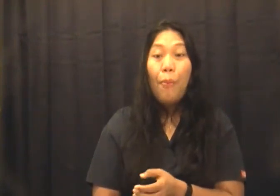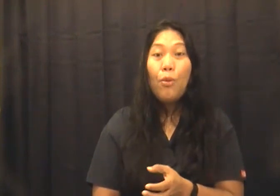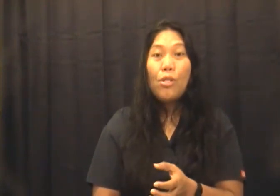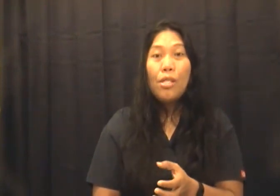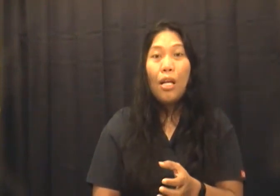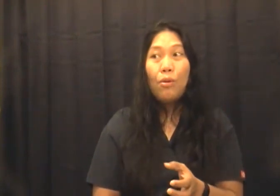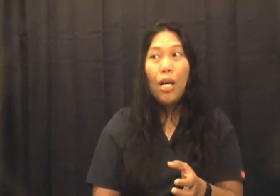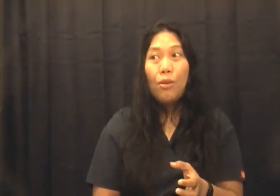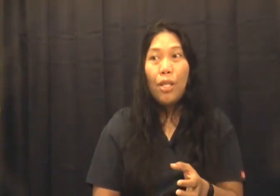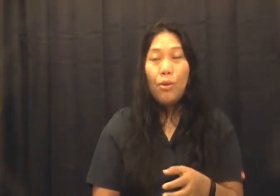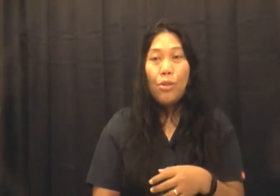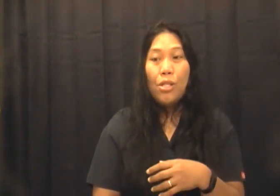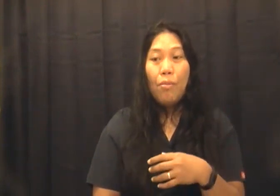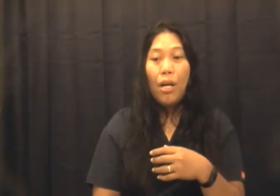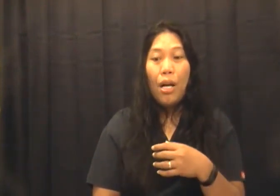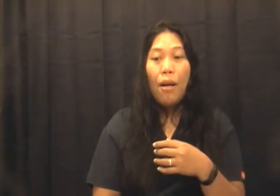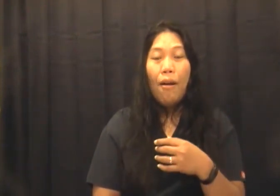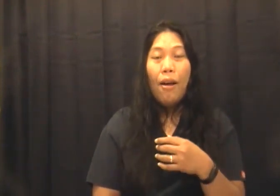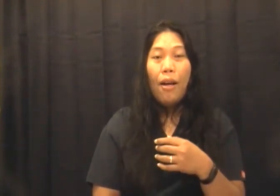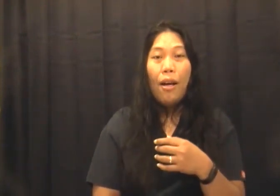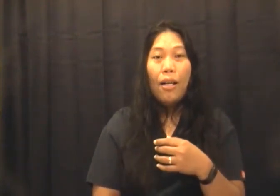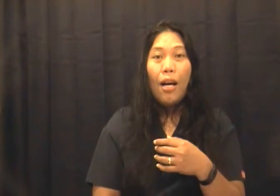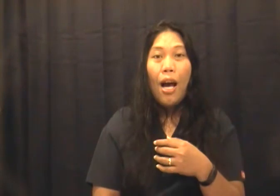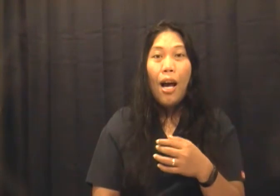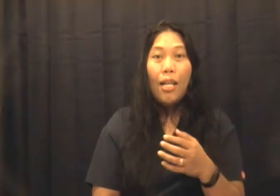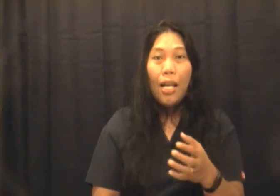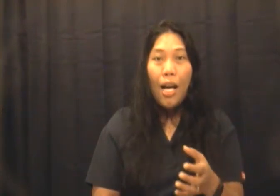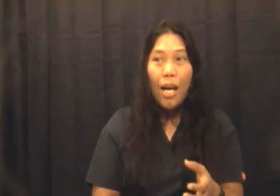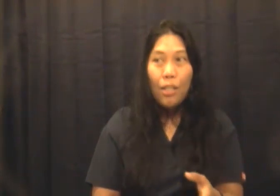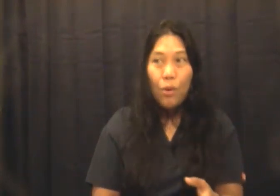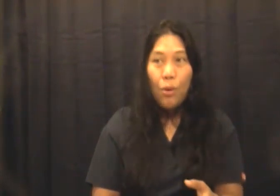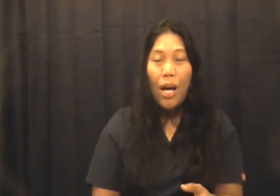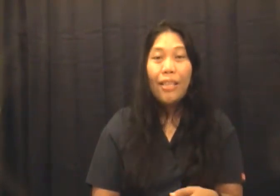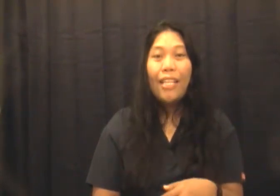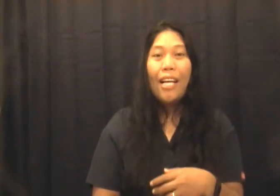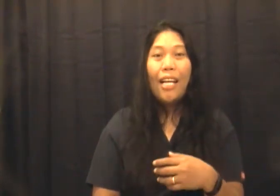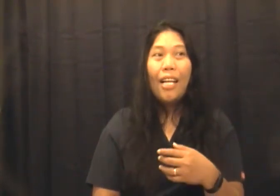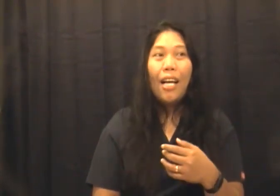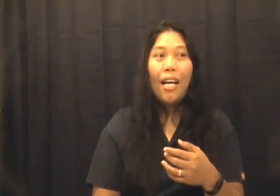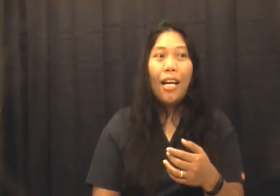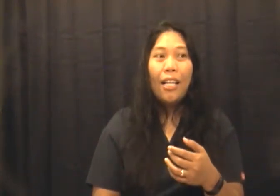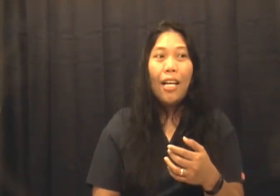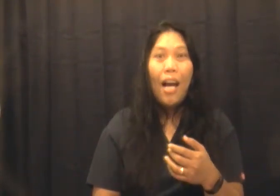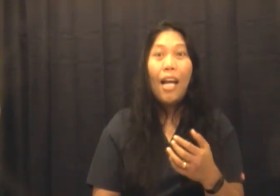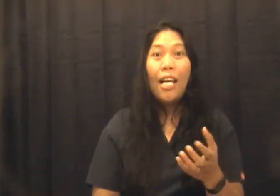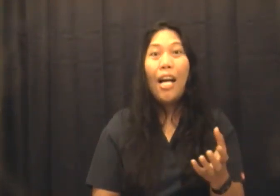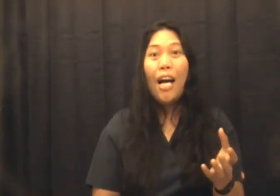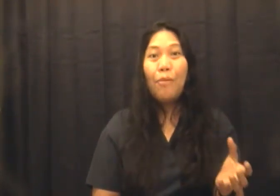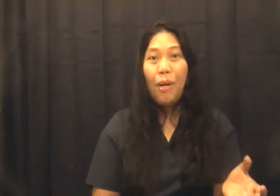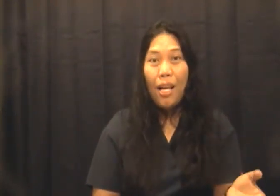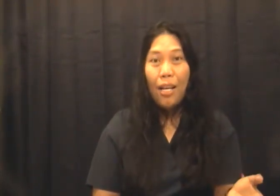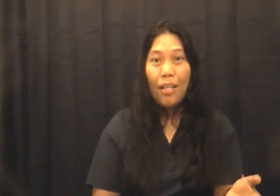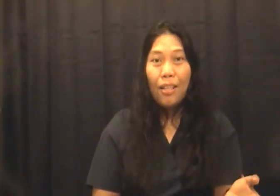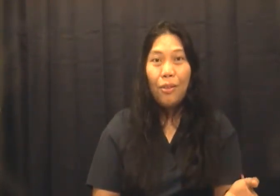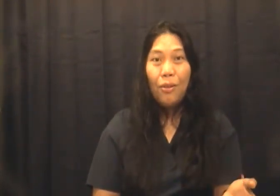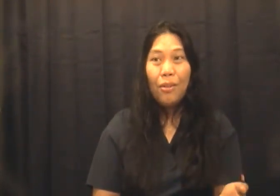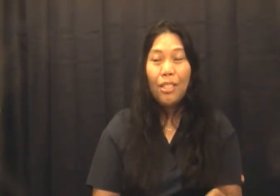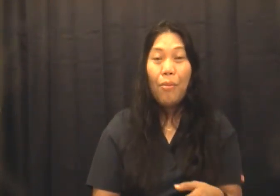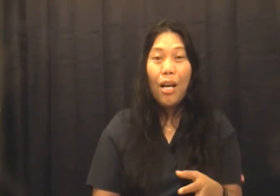tapos lalong lalo na doon sa mga aalagaan ko at aalagaan pa lang sa